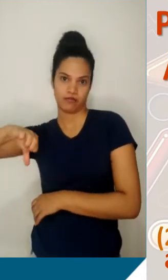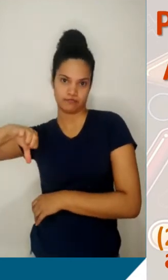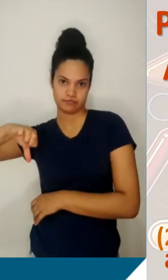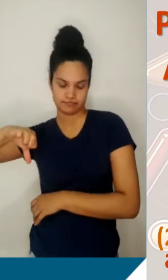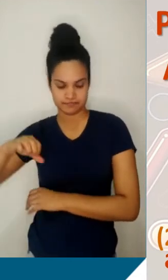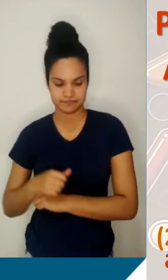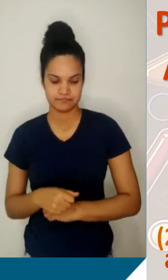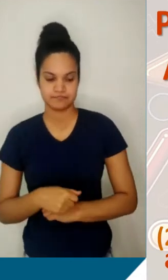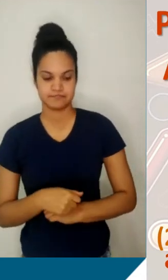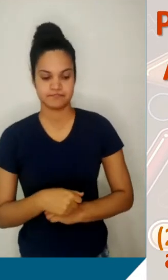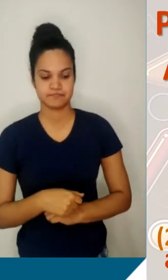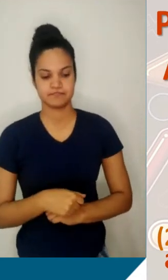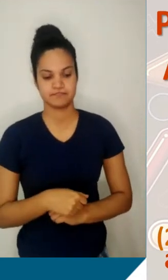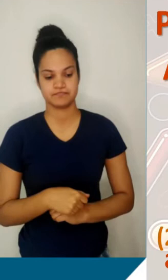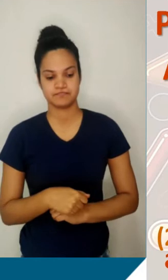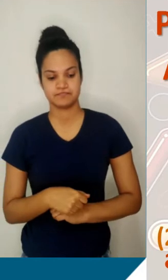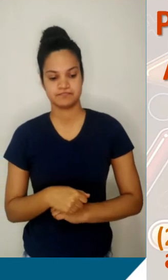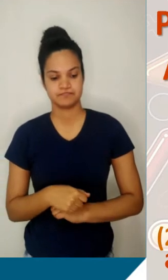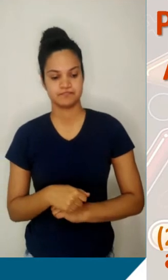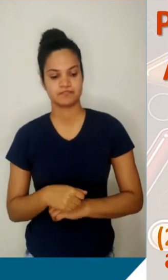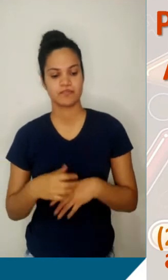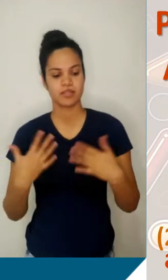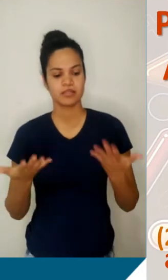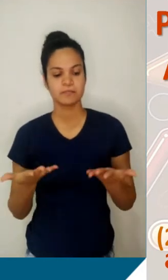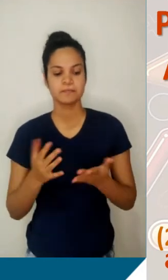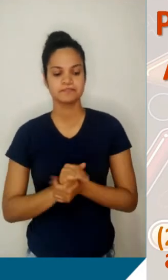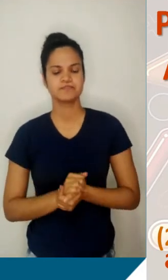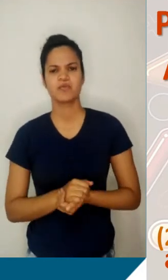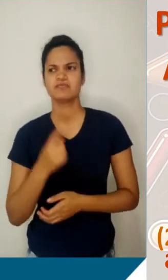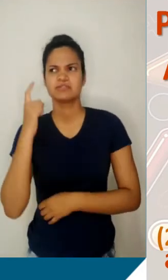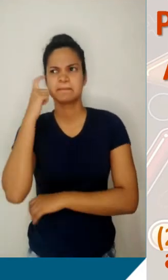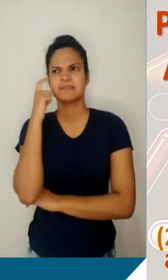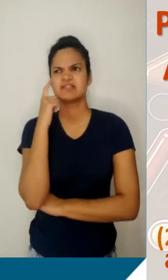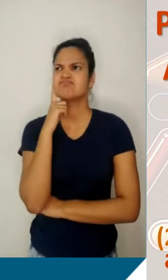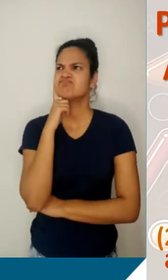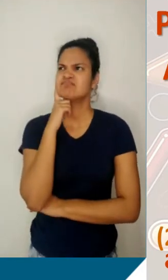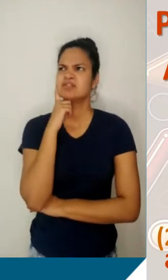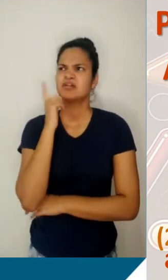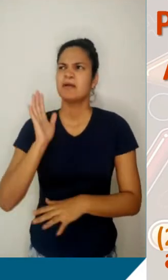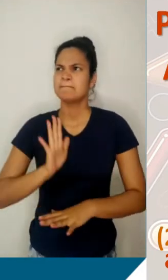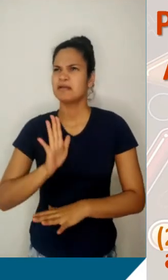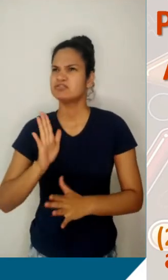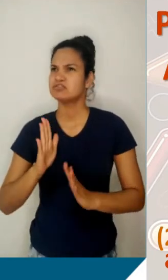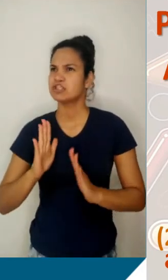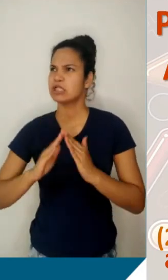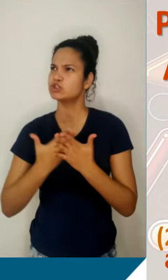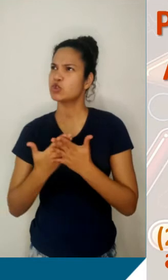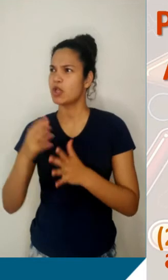posição número 9, obviamente, nós chamaremos de A9. Você pode estar se perguntando assim, mas na escola a gente